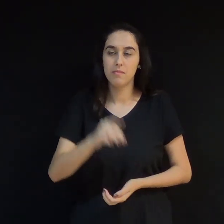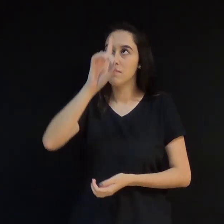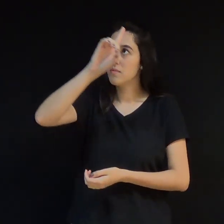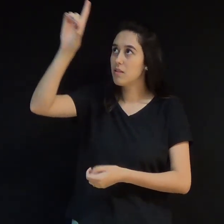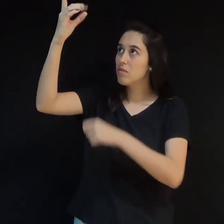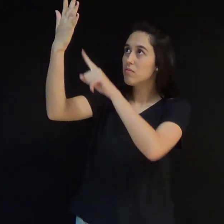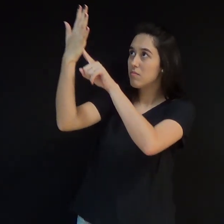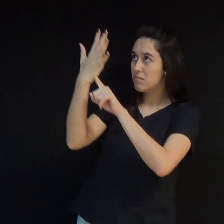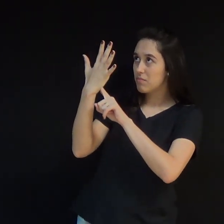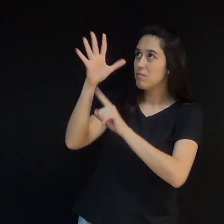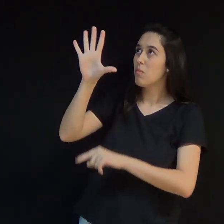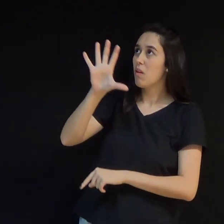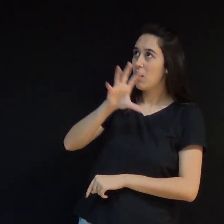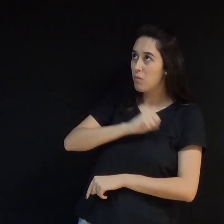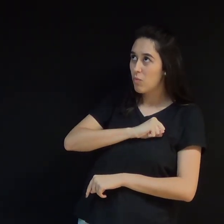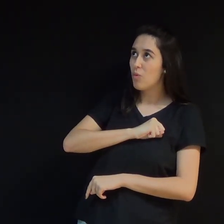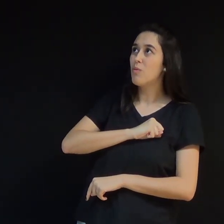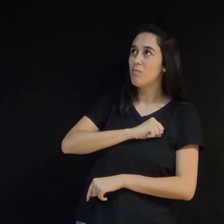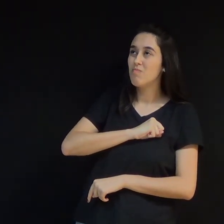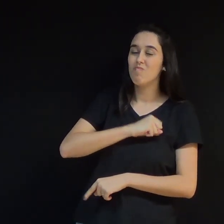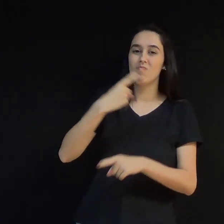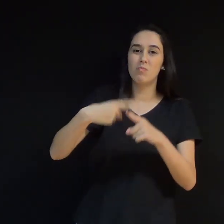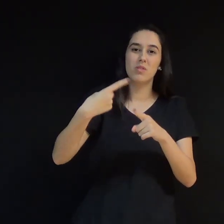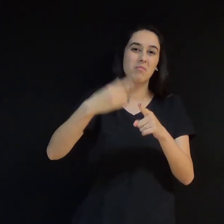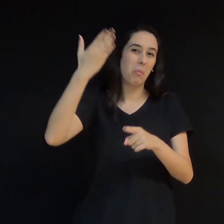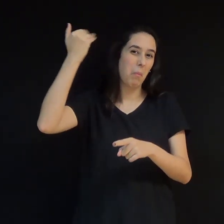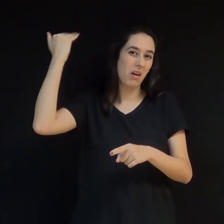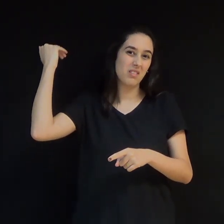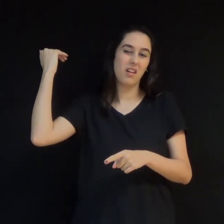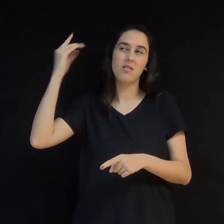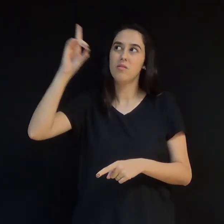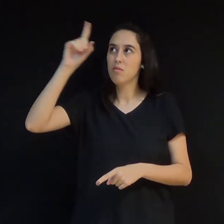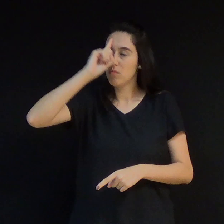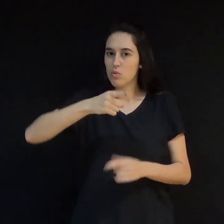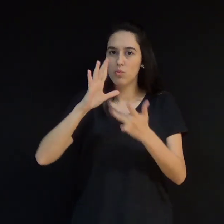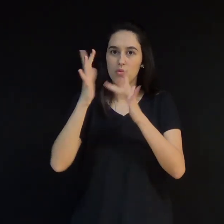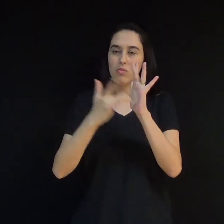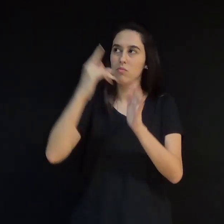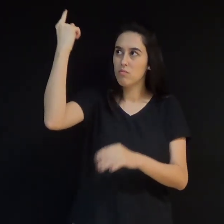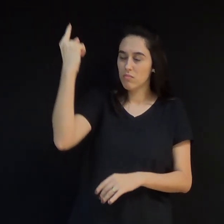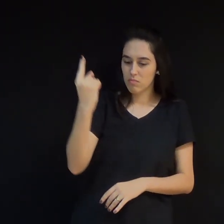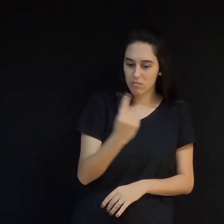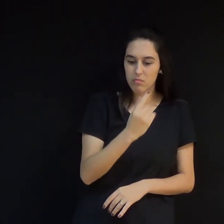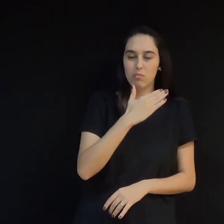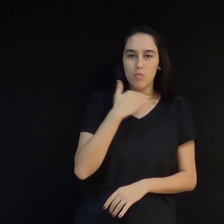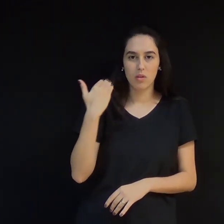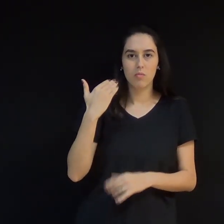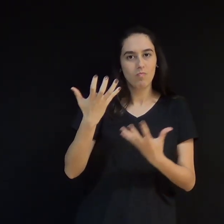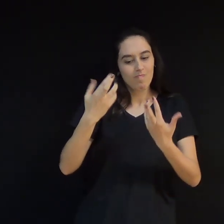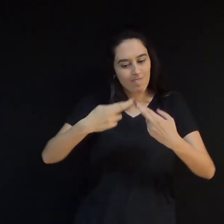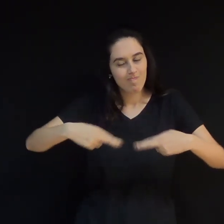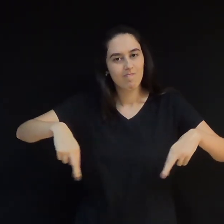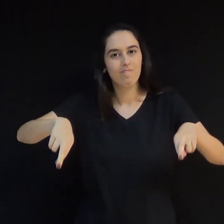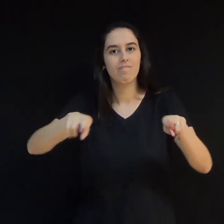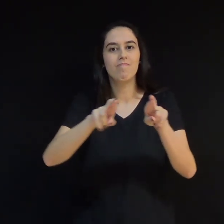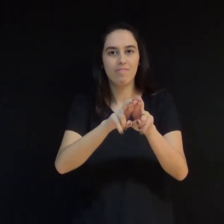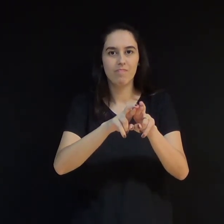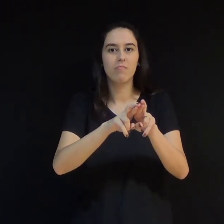dele por nós ao enviar seu único filho para reconciliar consigo mesmo um povo de coração duro,